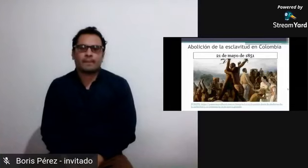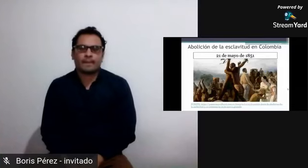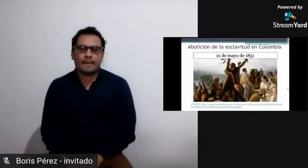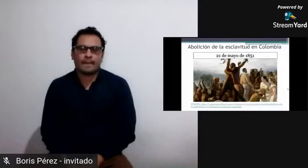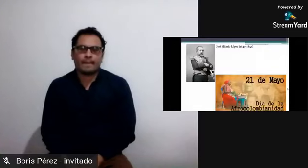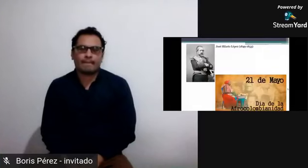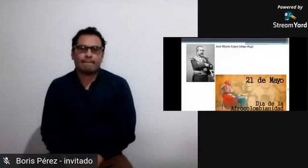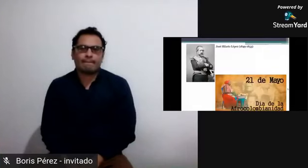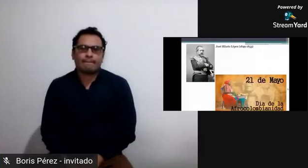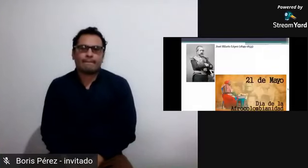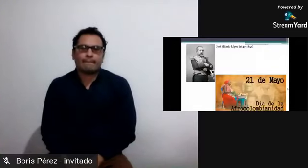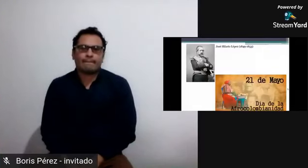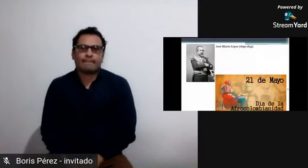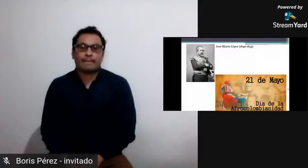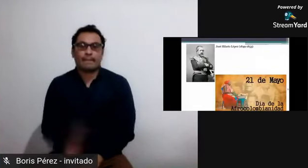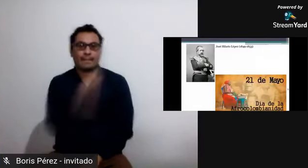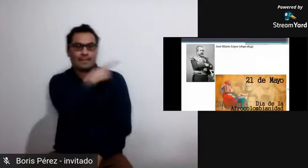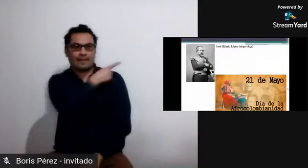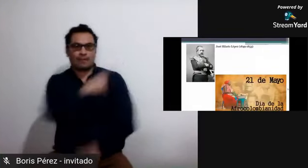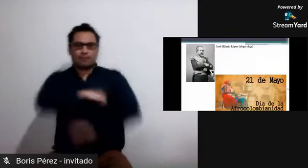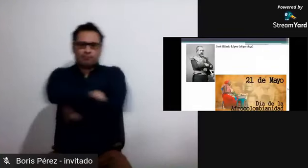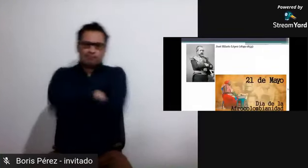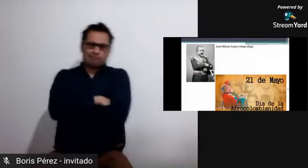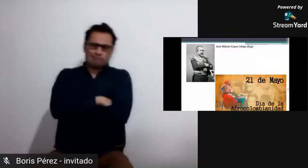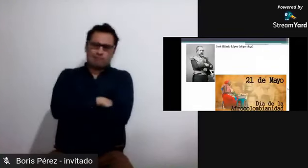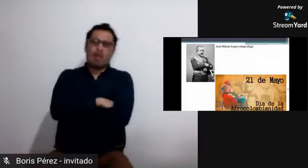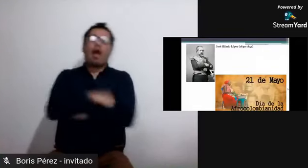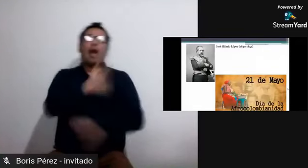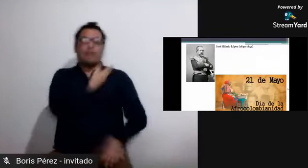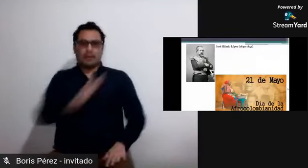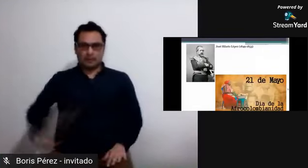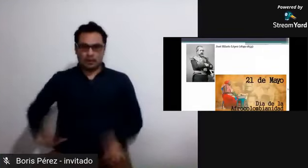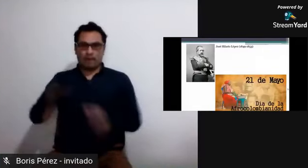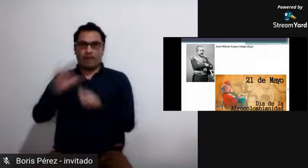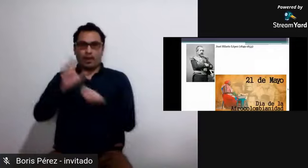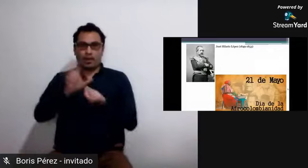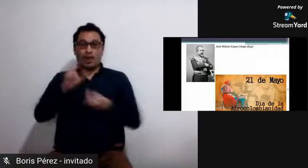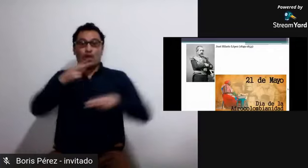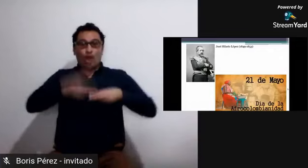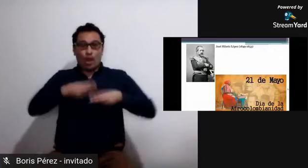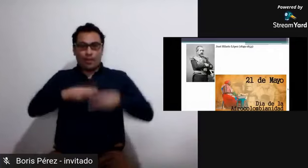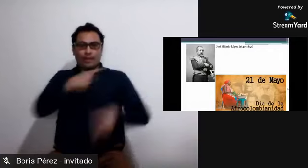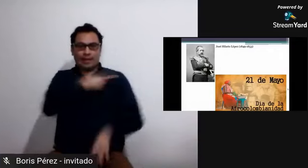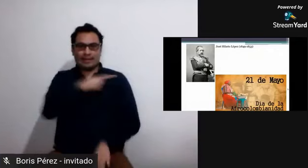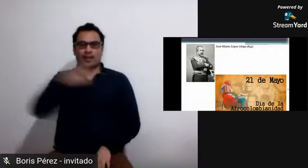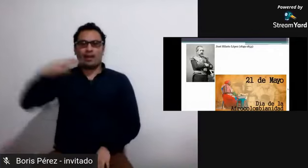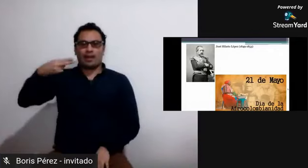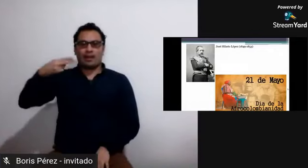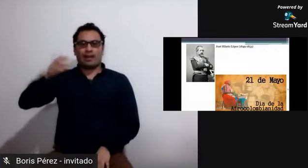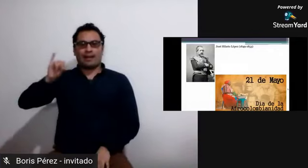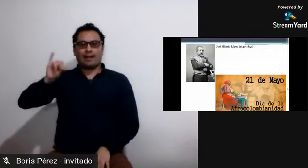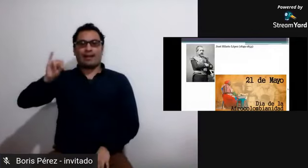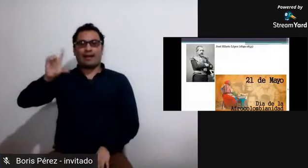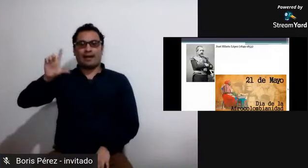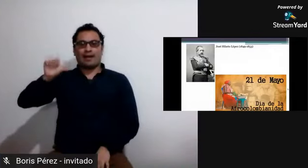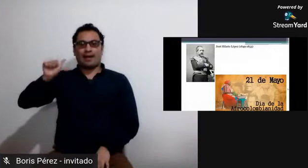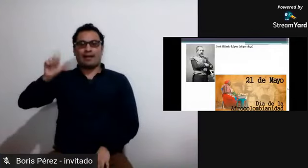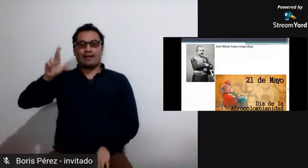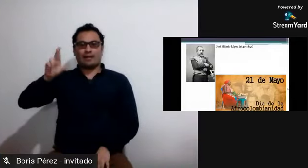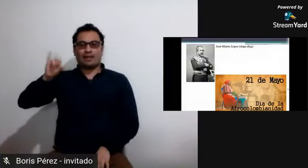Quien a través de su administración, se consigue entonces una disminución, el señor que está posando en la